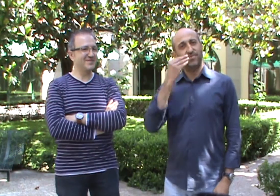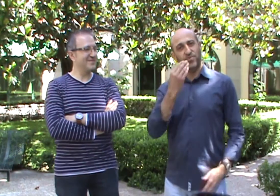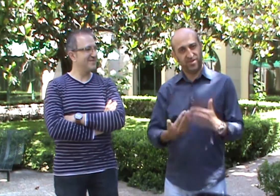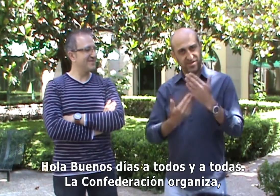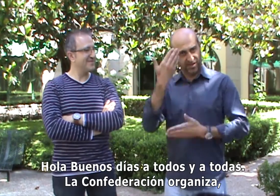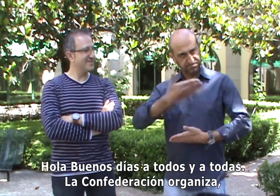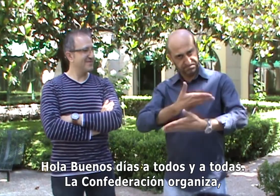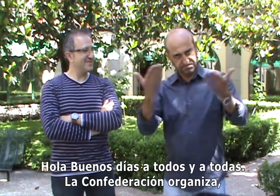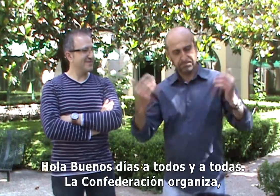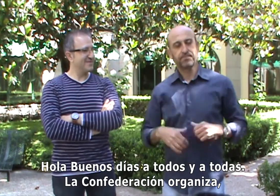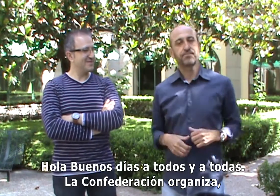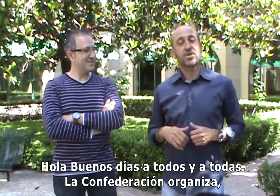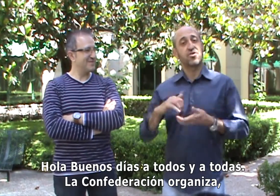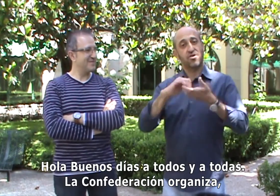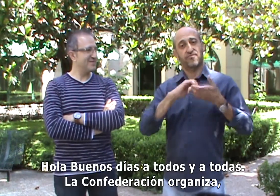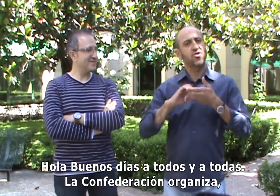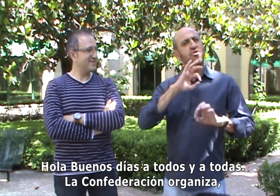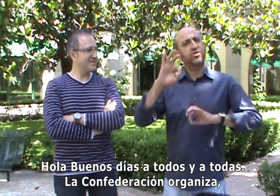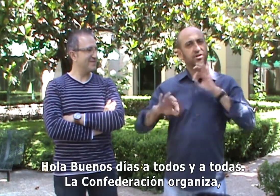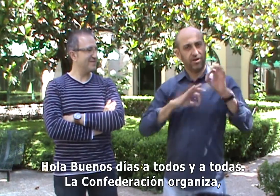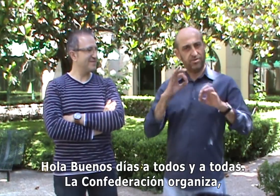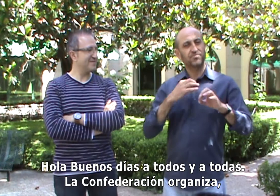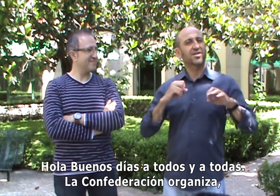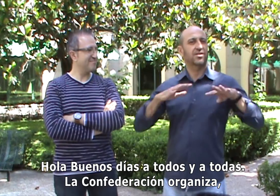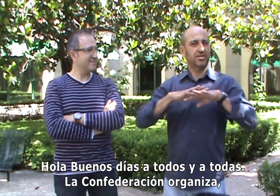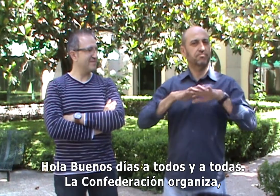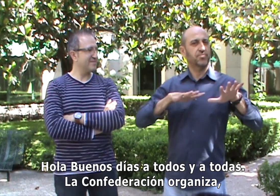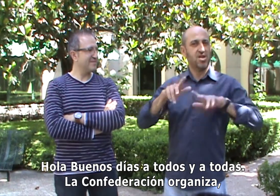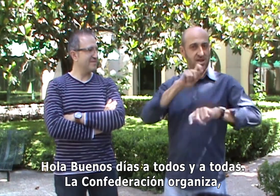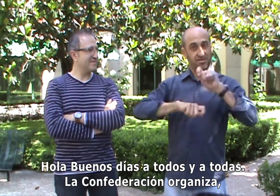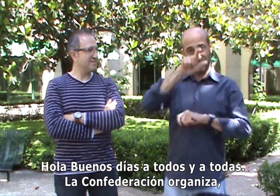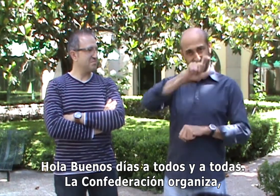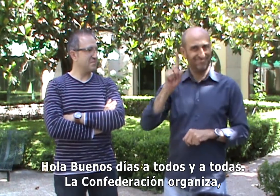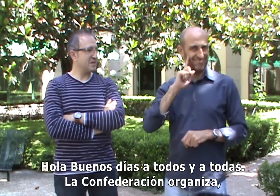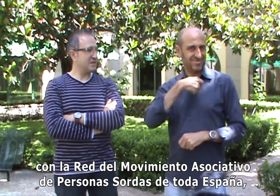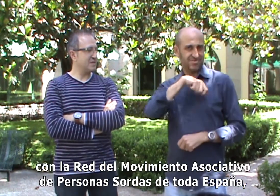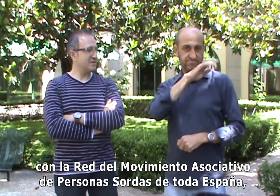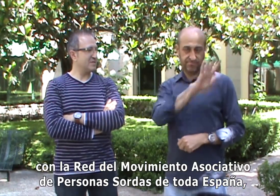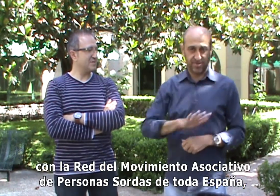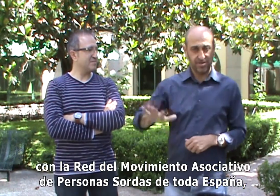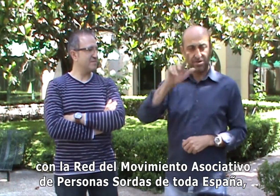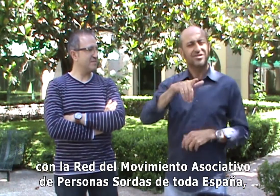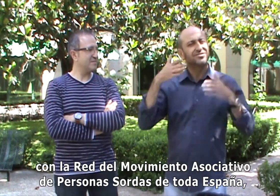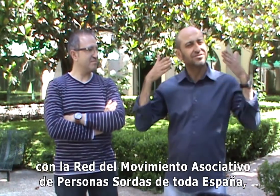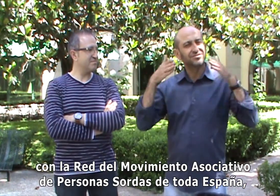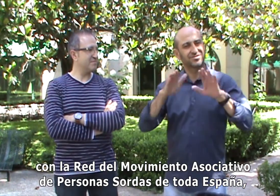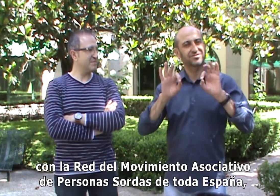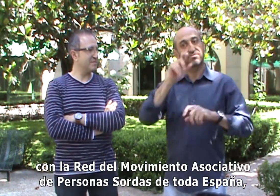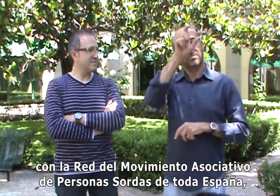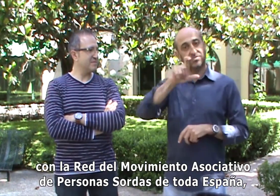Hola, buenos días a todos y a todas. La Confederación organiza con la red del Movimiento Asociativo de Personas Sordas de toda